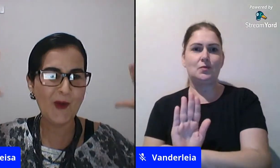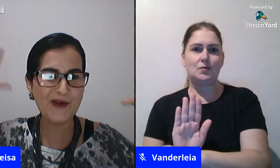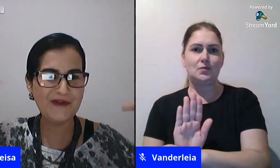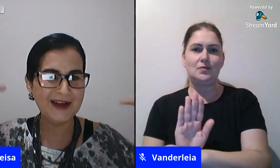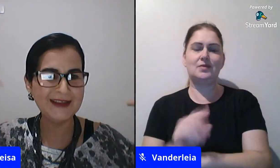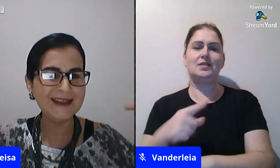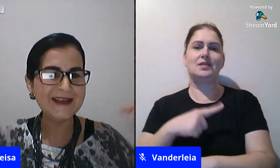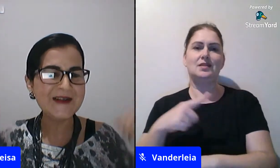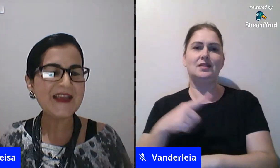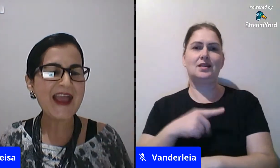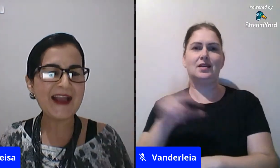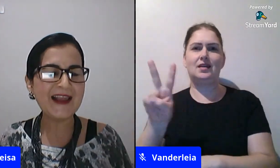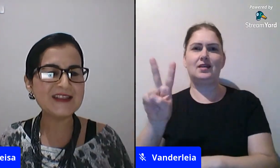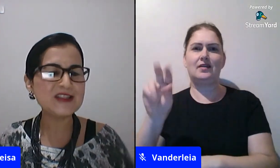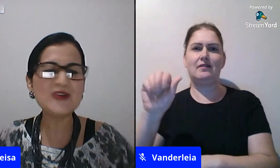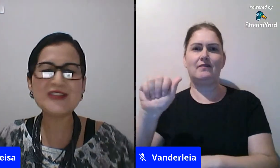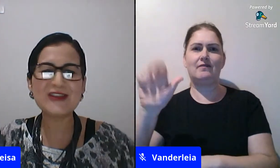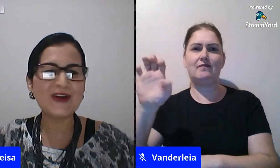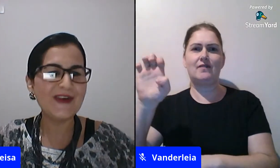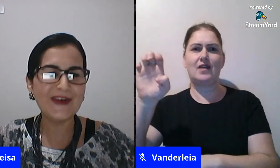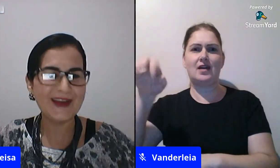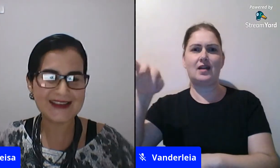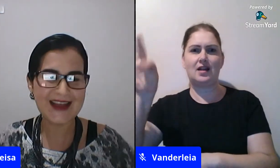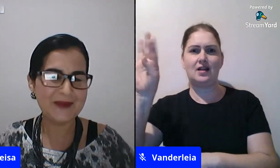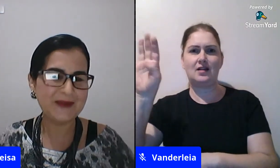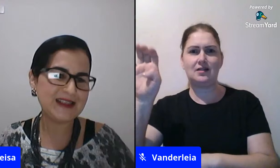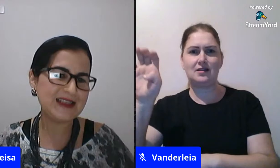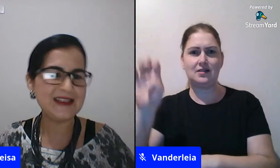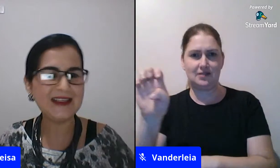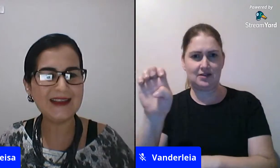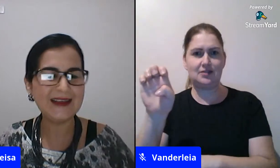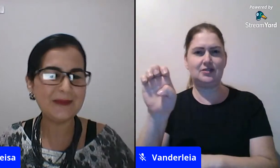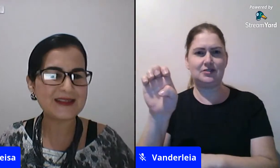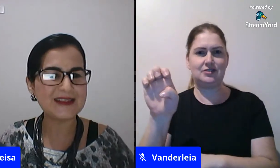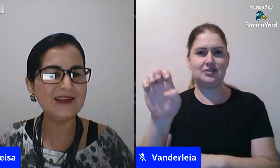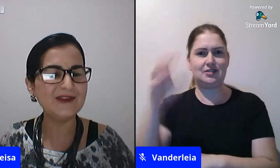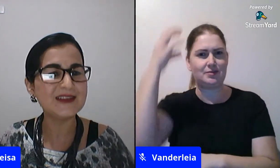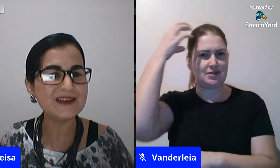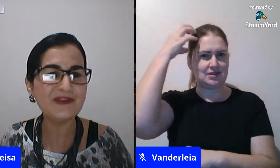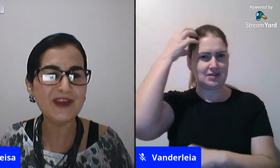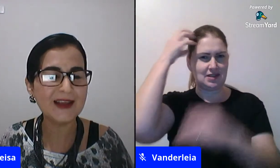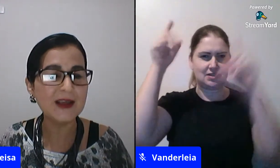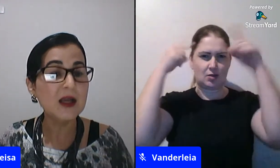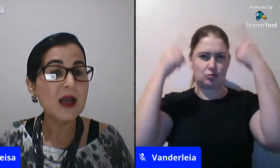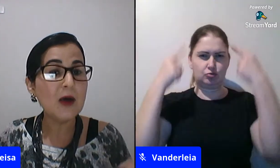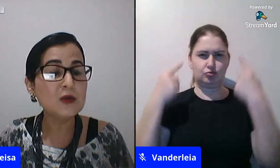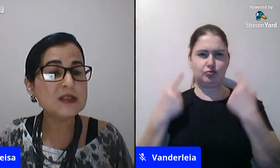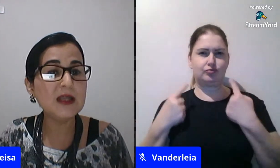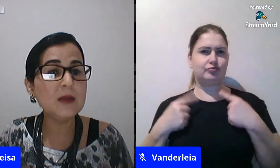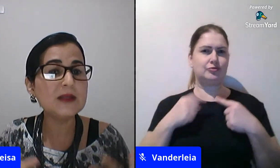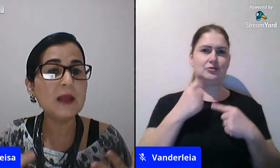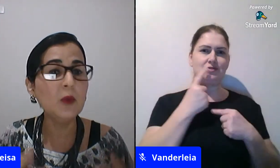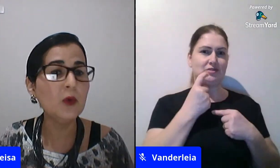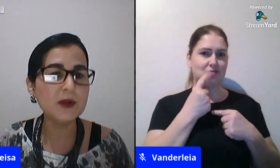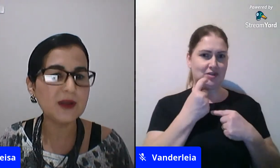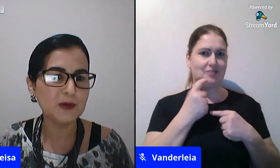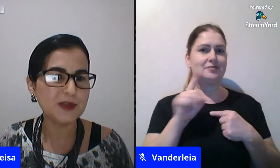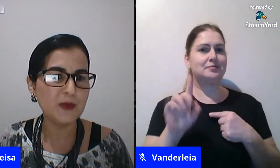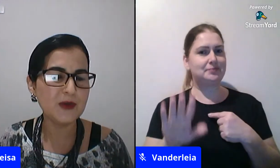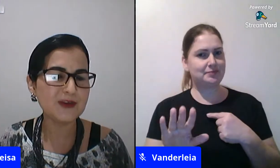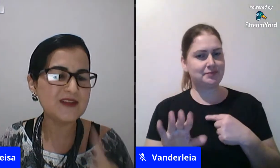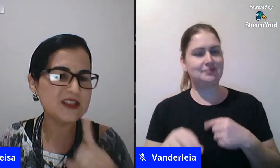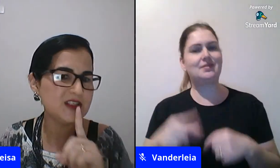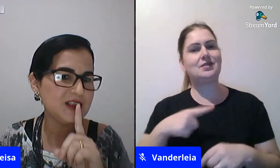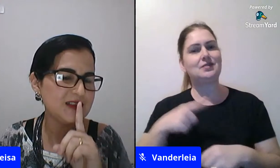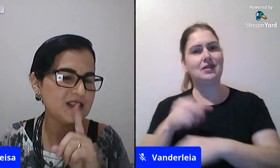sabe ruiva ela desconstrói sabe a princesinha passiva enfim o cinema tem muita